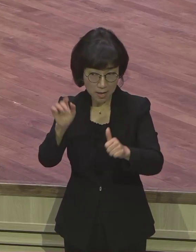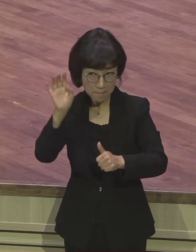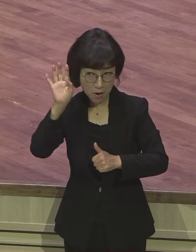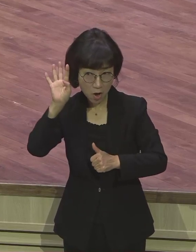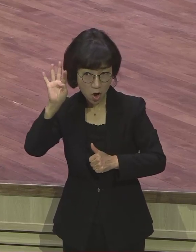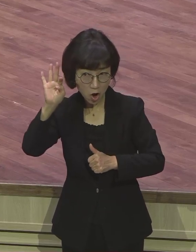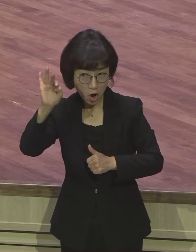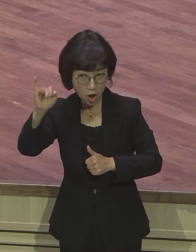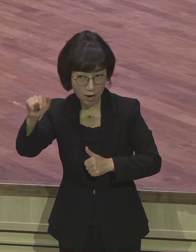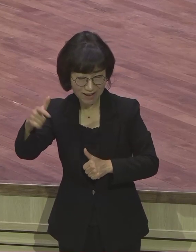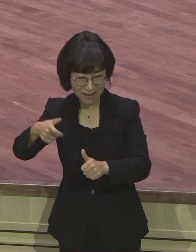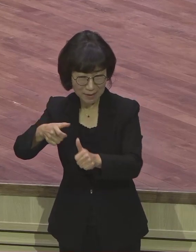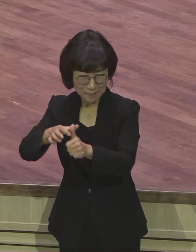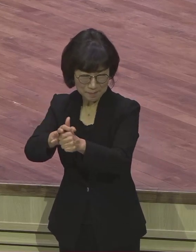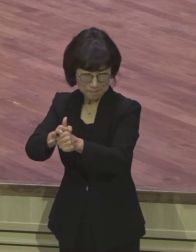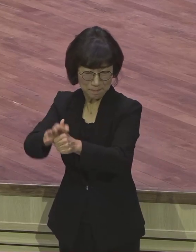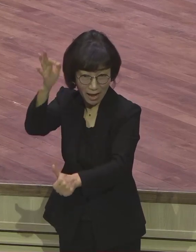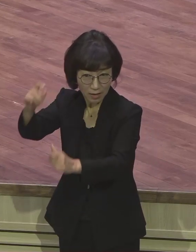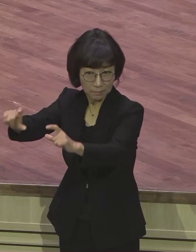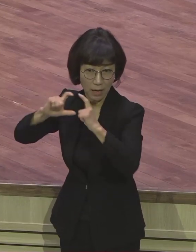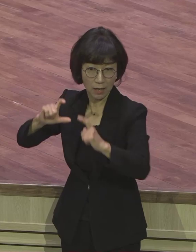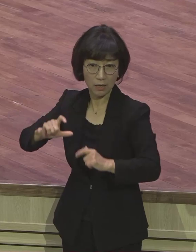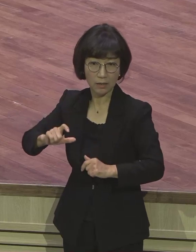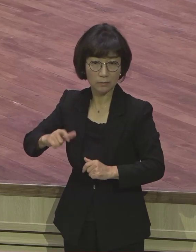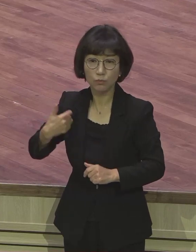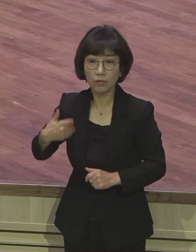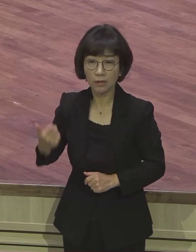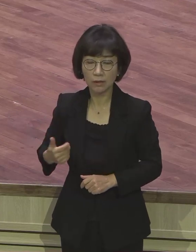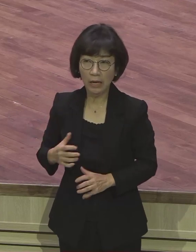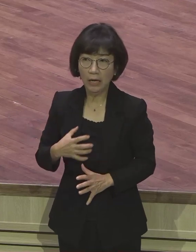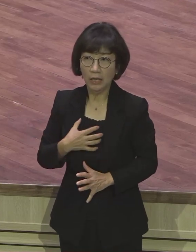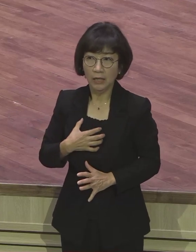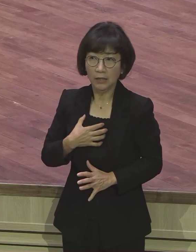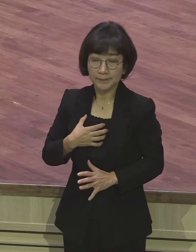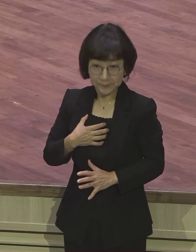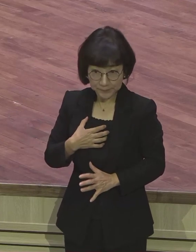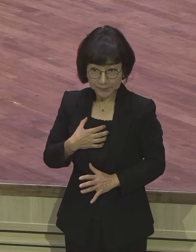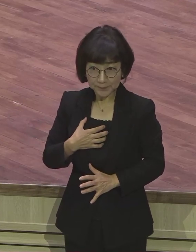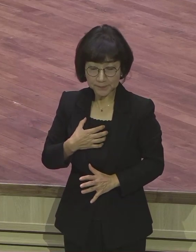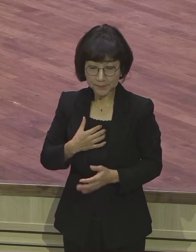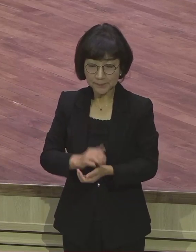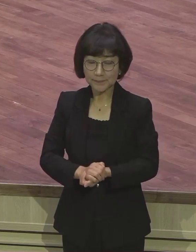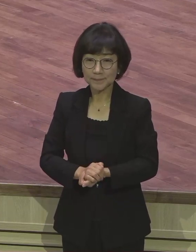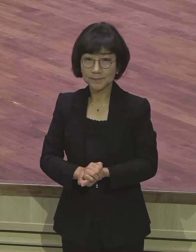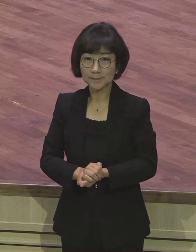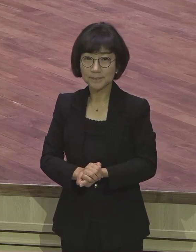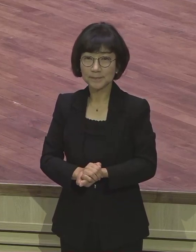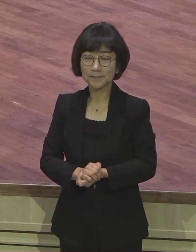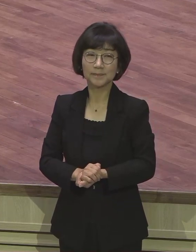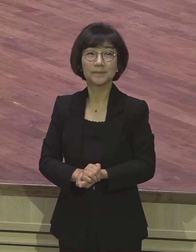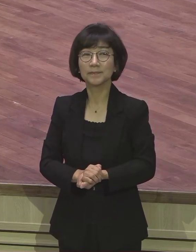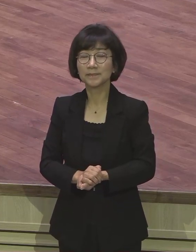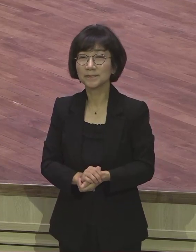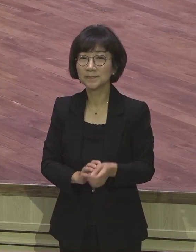집행이 될지 몰라. 이런 상황 속에 처해 있습니다. 사도 바울은